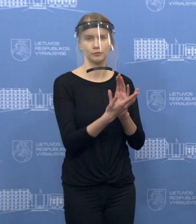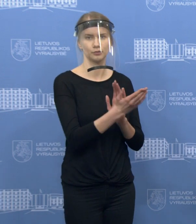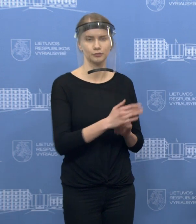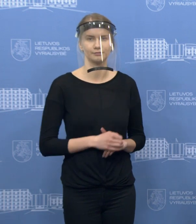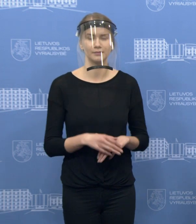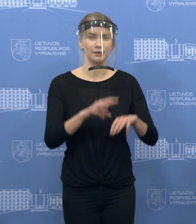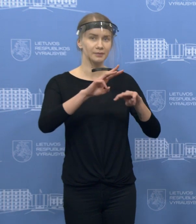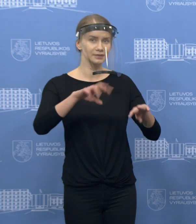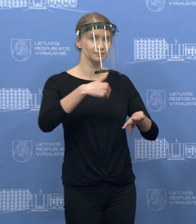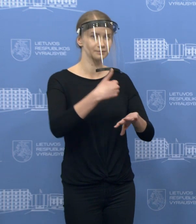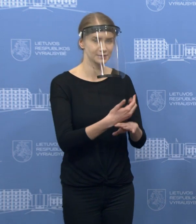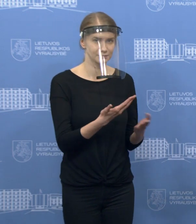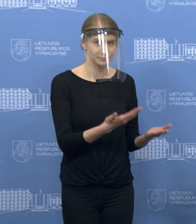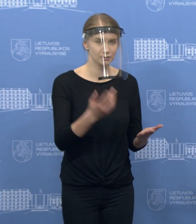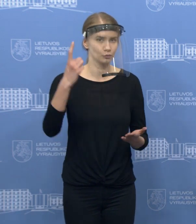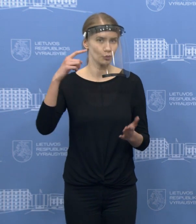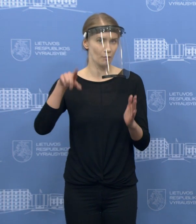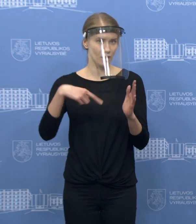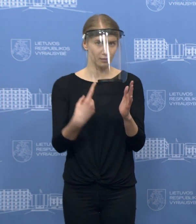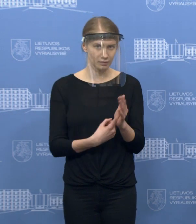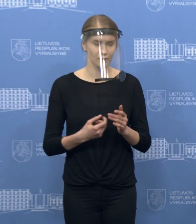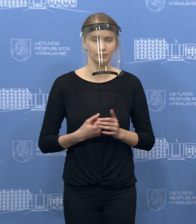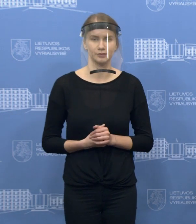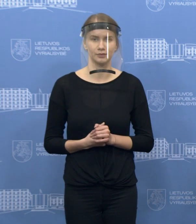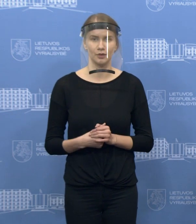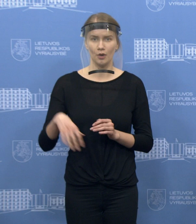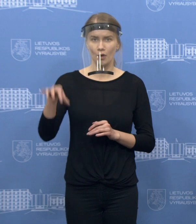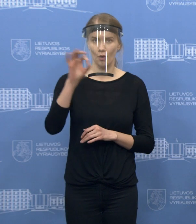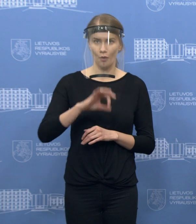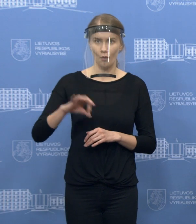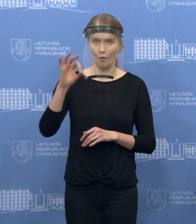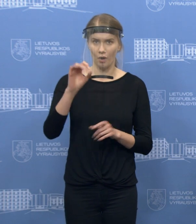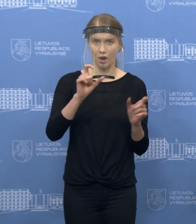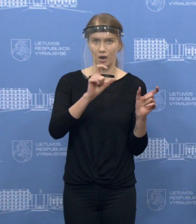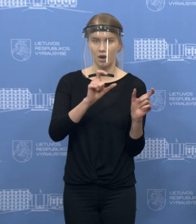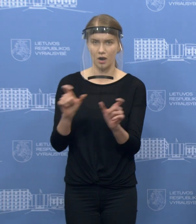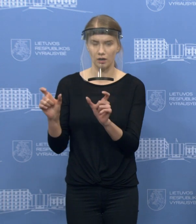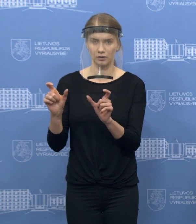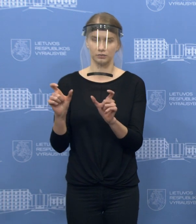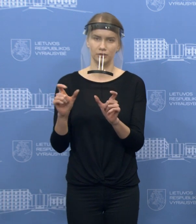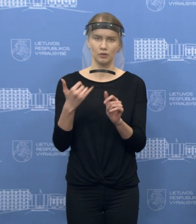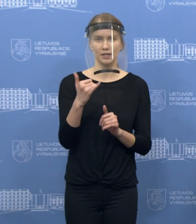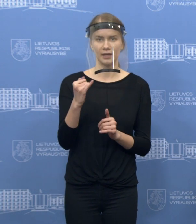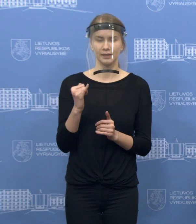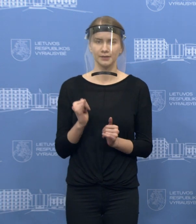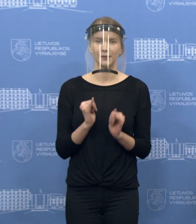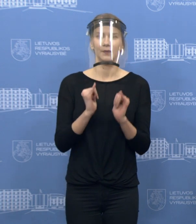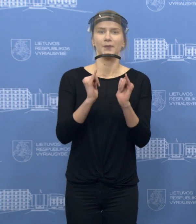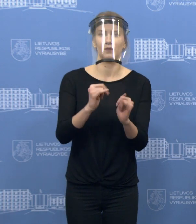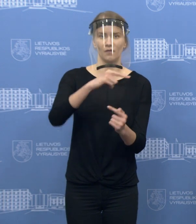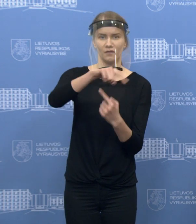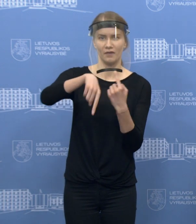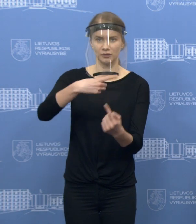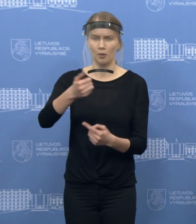Premjere, dar vienas klausimas apie sušvelnenimo sąlygas verslui. Sakykit, ar sodinukų